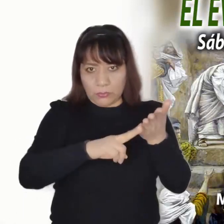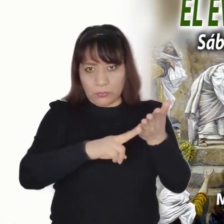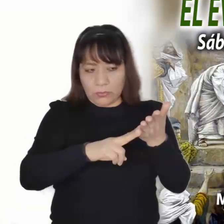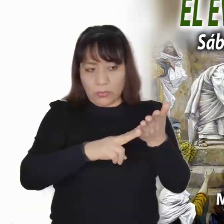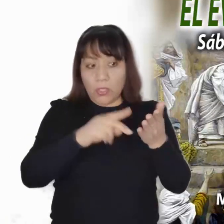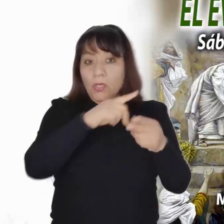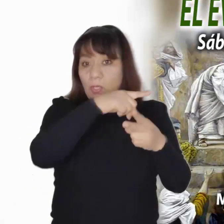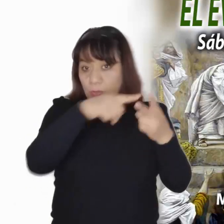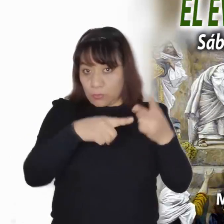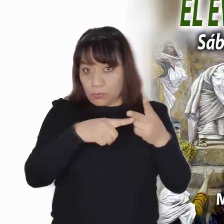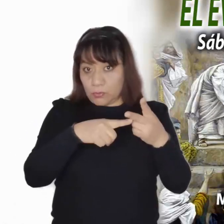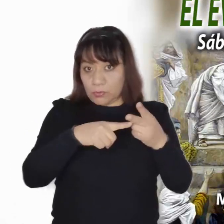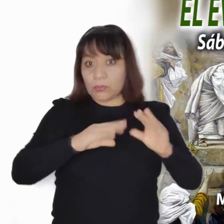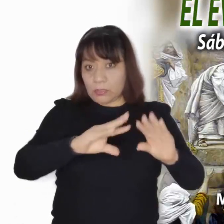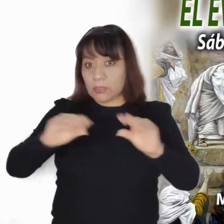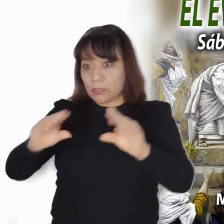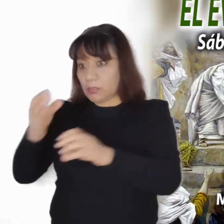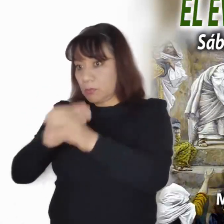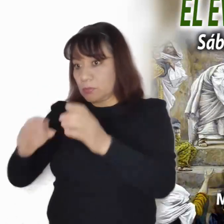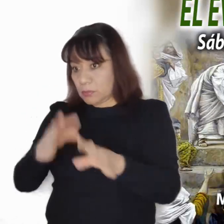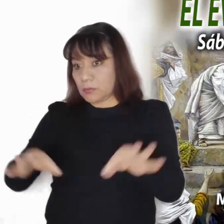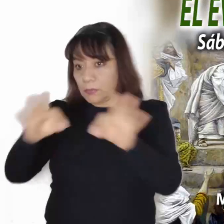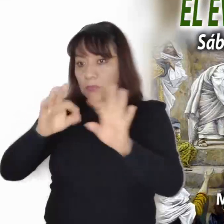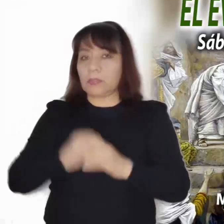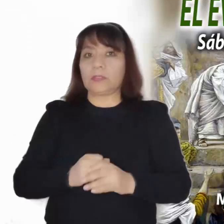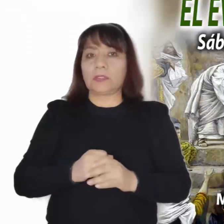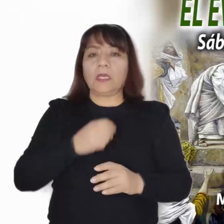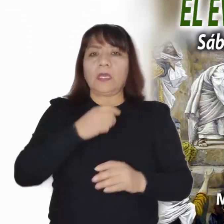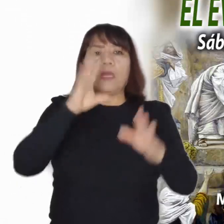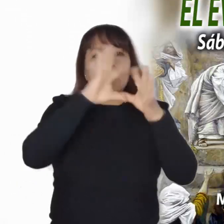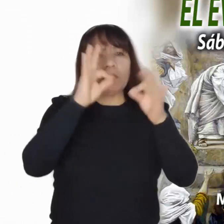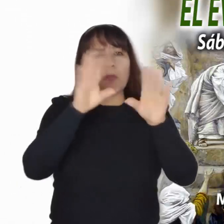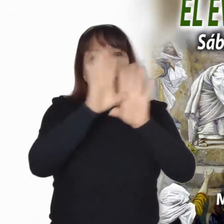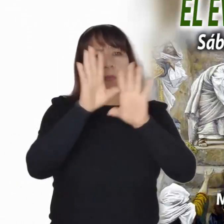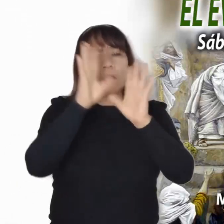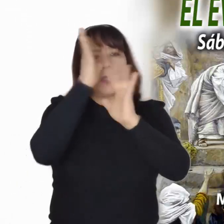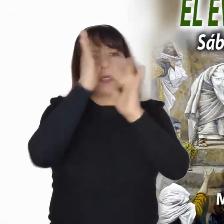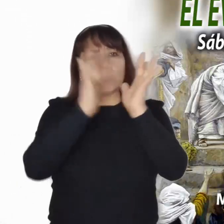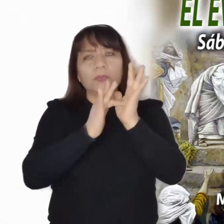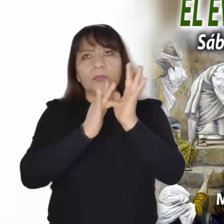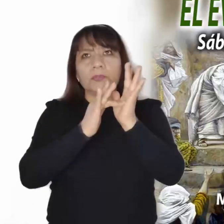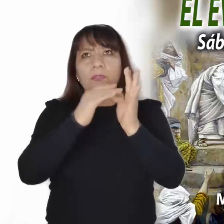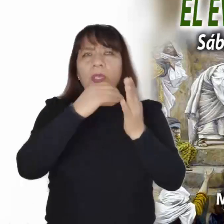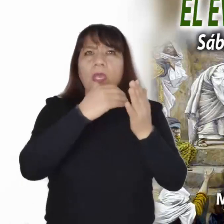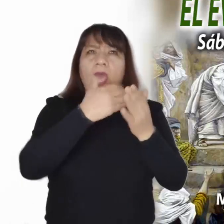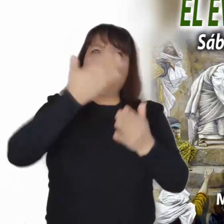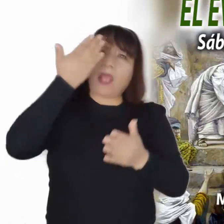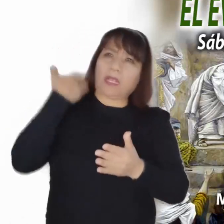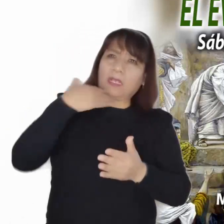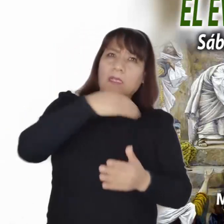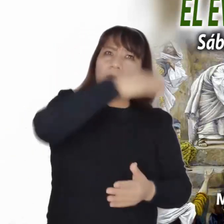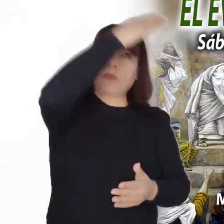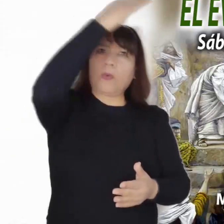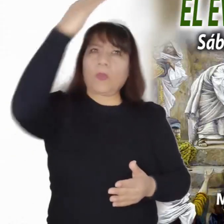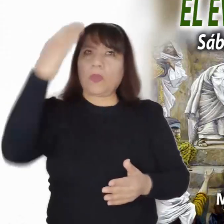enseñanzas. Jesús baja de la montaña, donde había estado en una profunda oración y